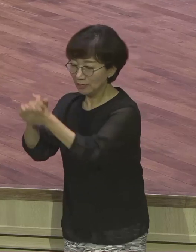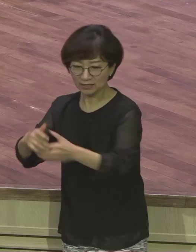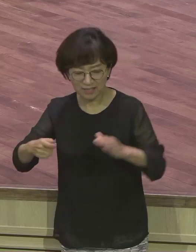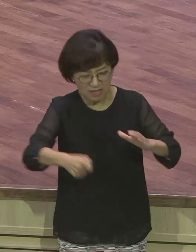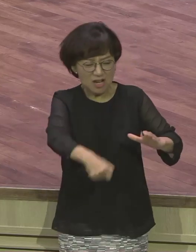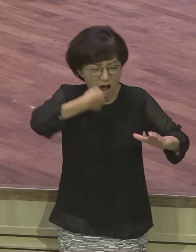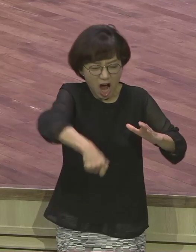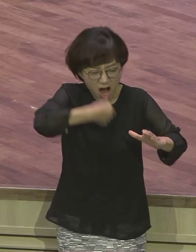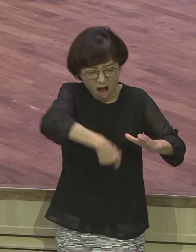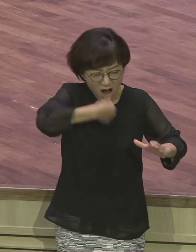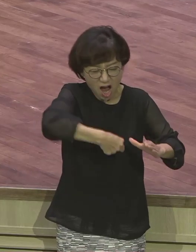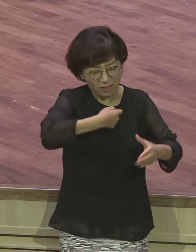되셨어요